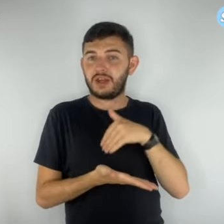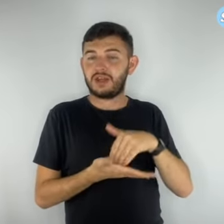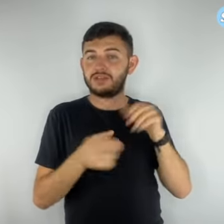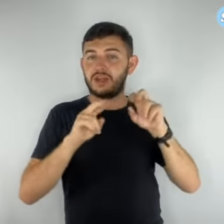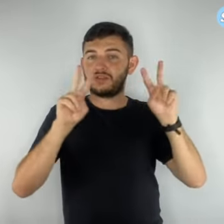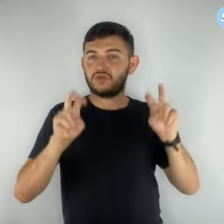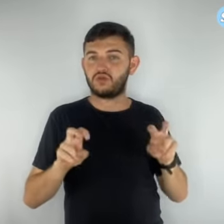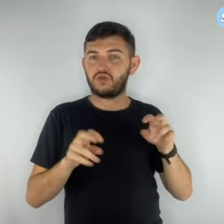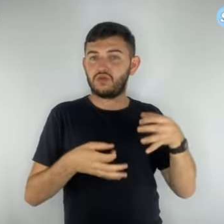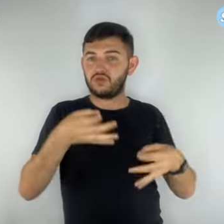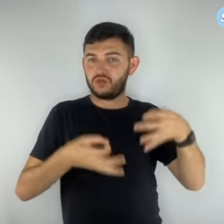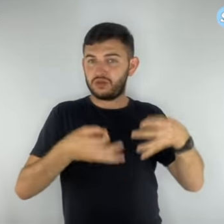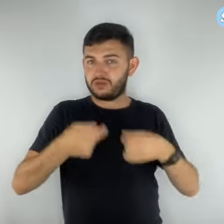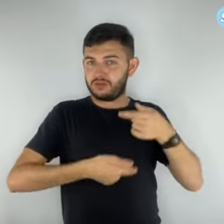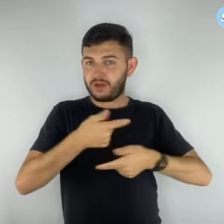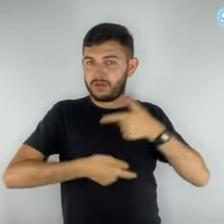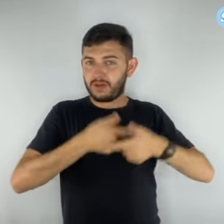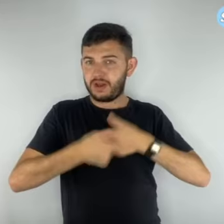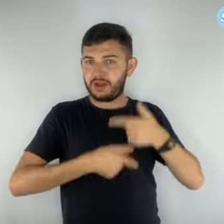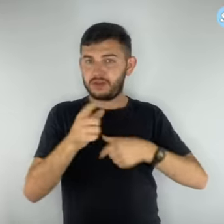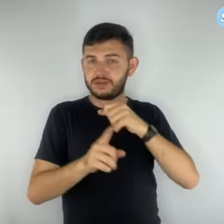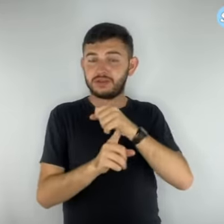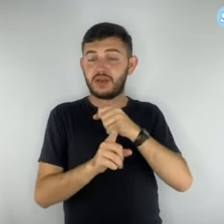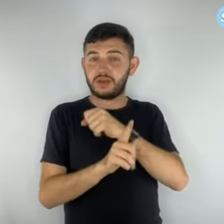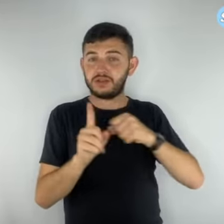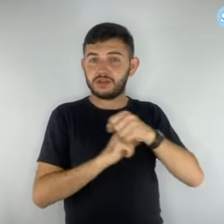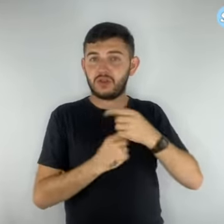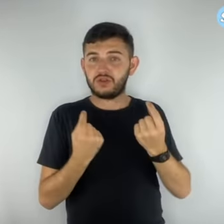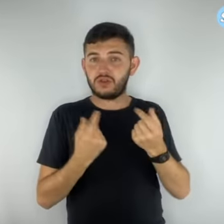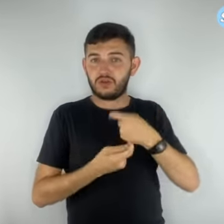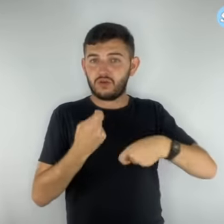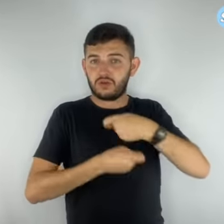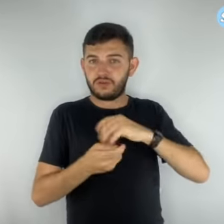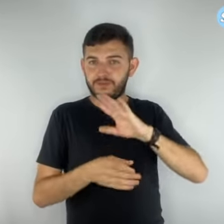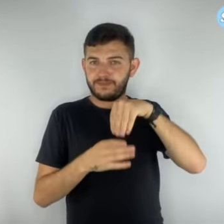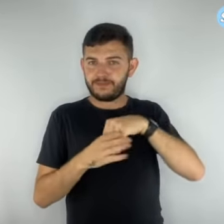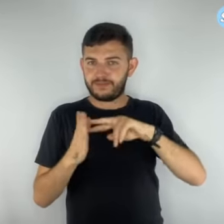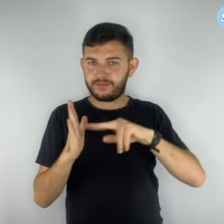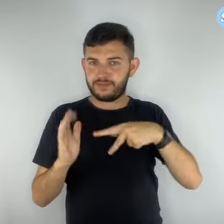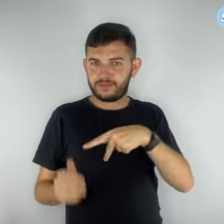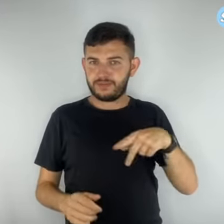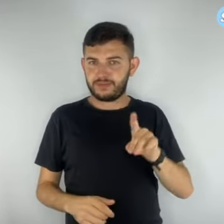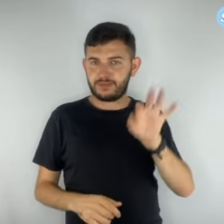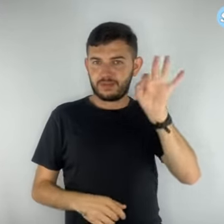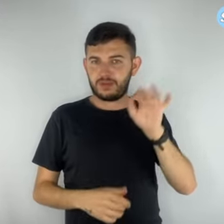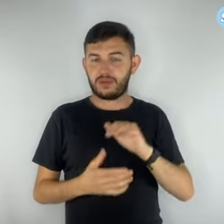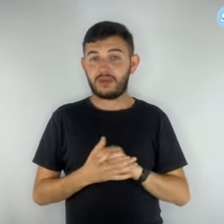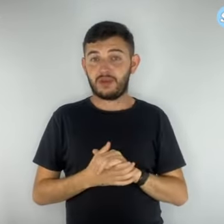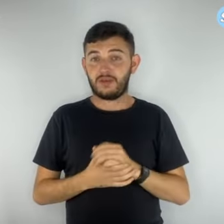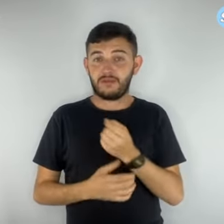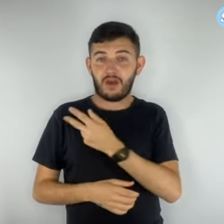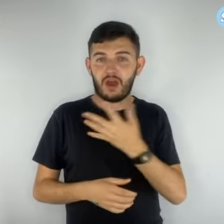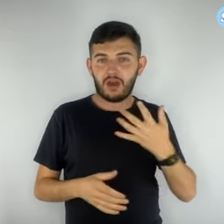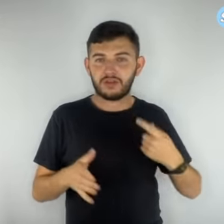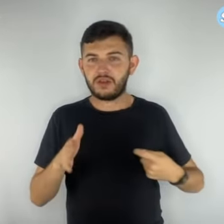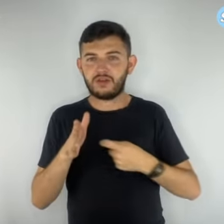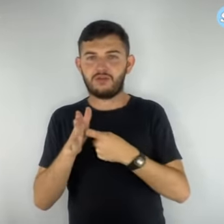socioeconômicos do SimproDef. Segundo denúncias realizadas ao sindicato, em alguns casos